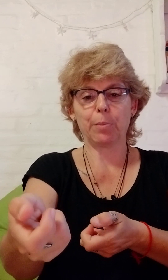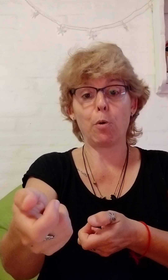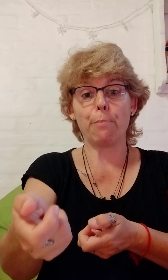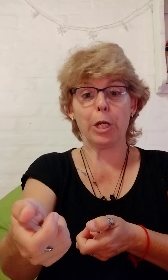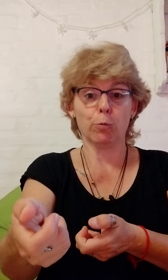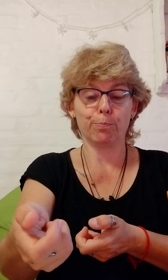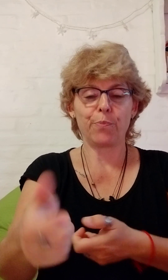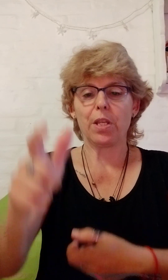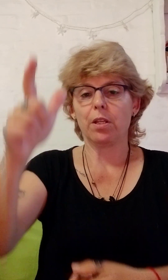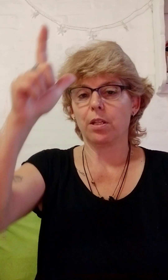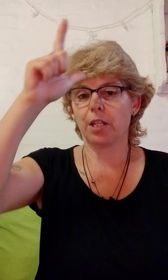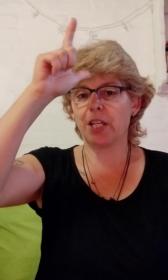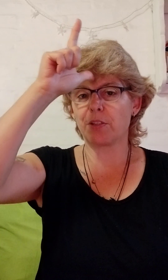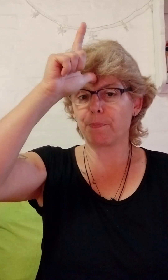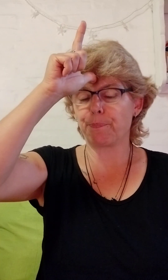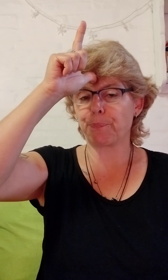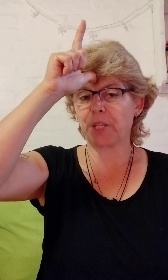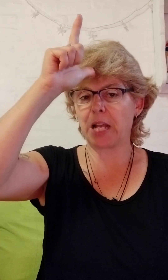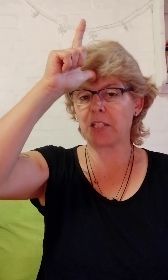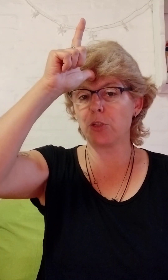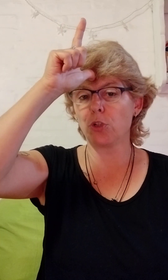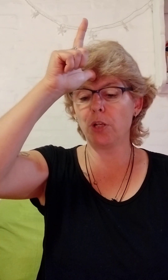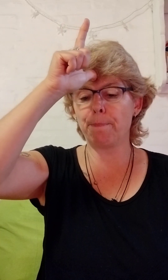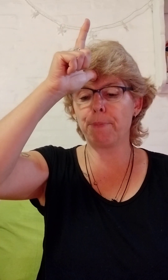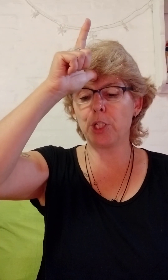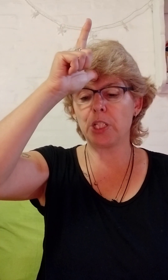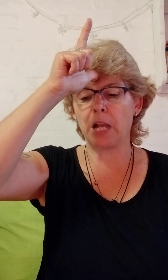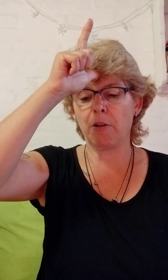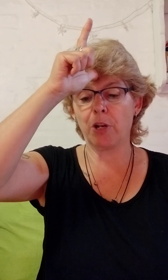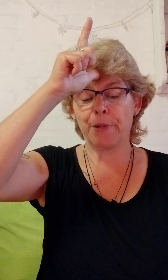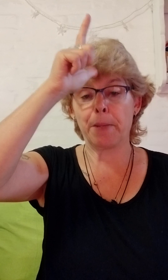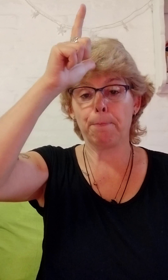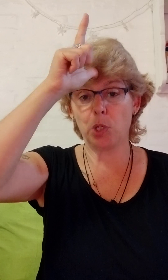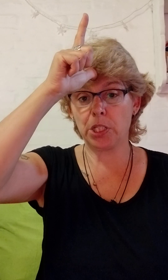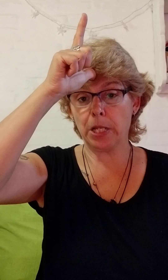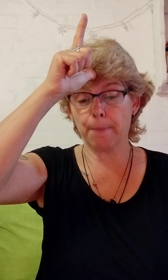Bombero. Es. Así solo es policía. Ahora viene. Policía.